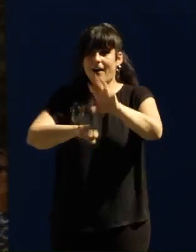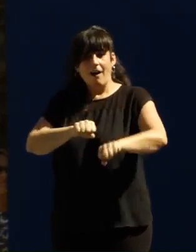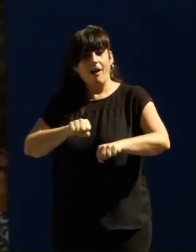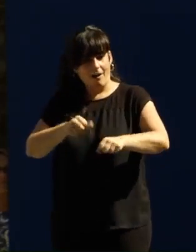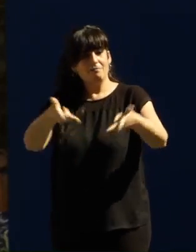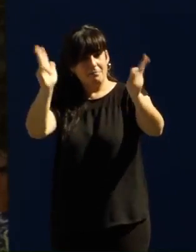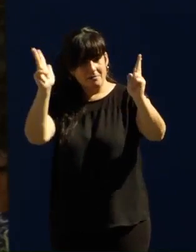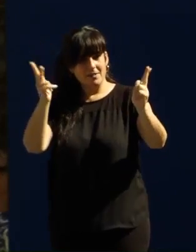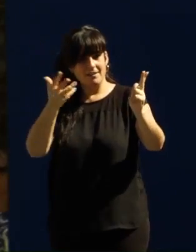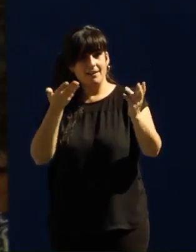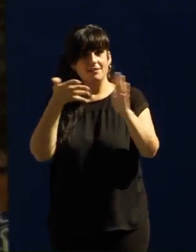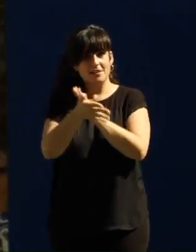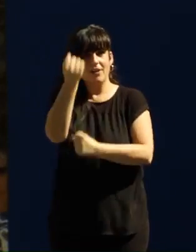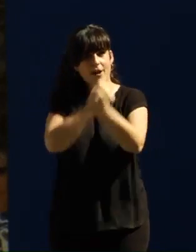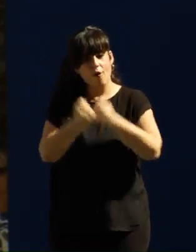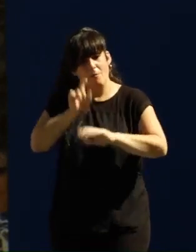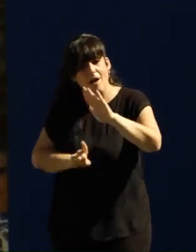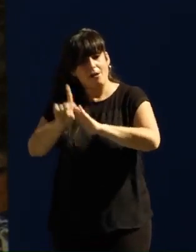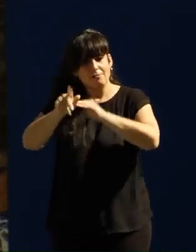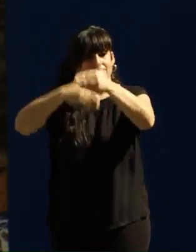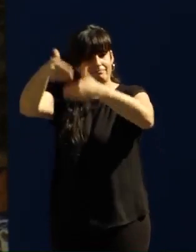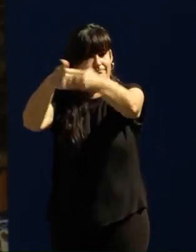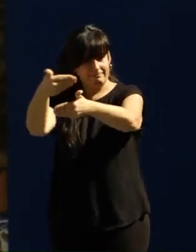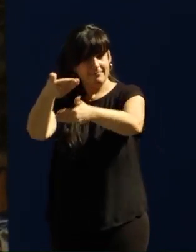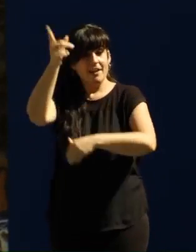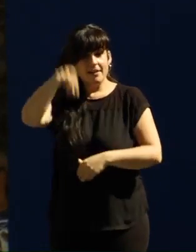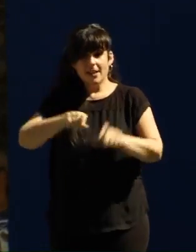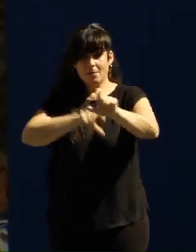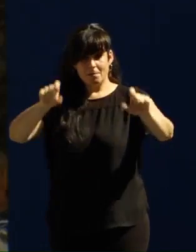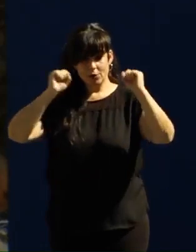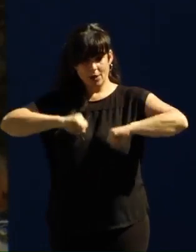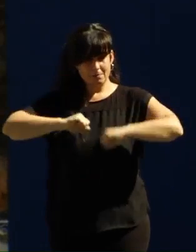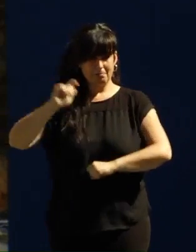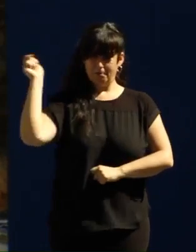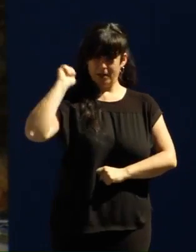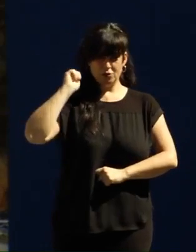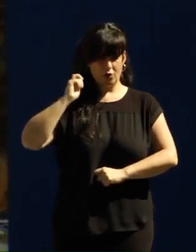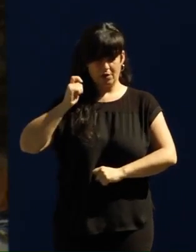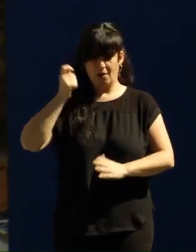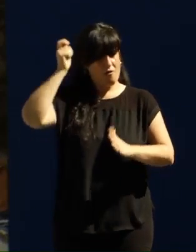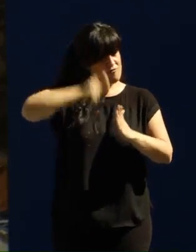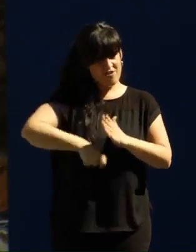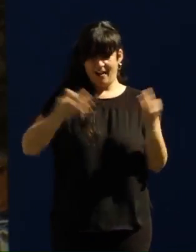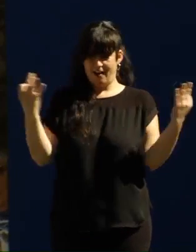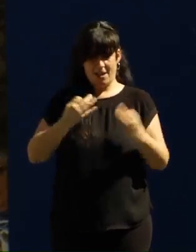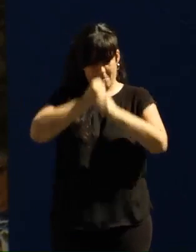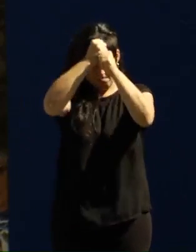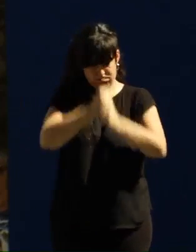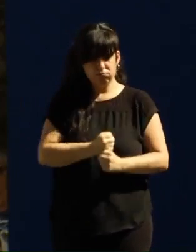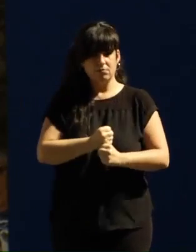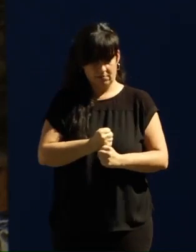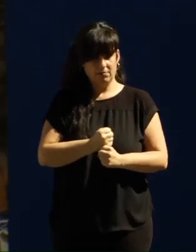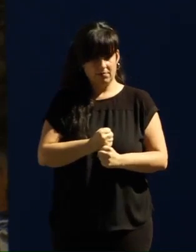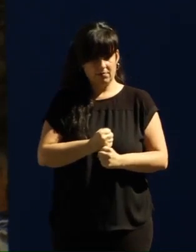así se tira para adelante la economía, que hay que blindar las pensiones de nuestros mayores y que eso, muy especialmente a quienes peinan